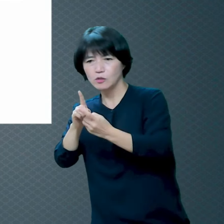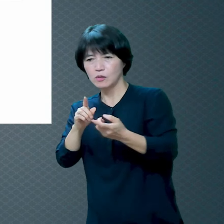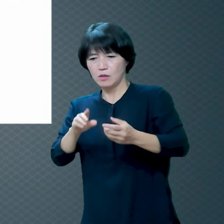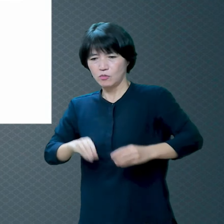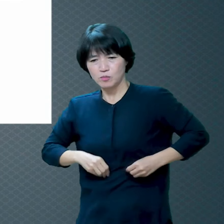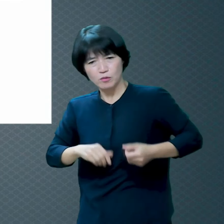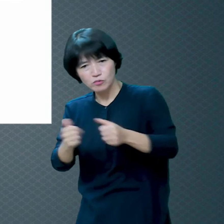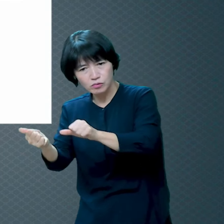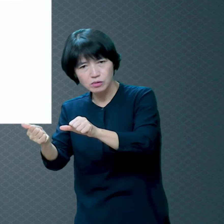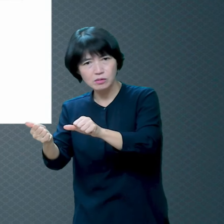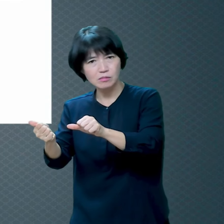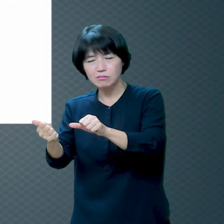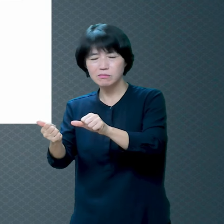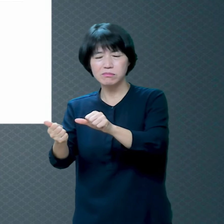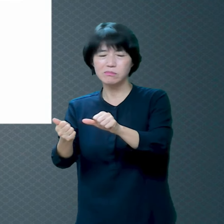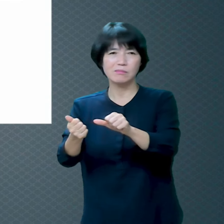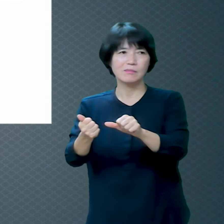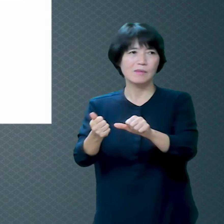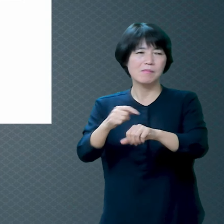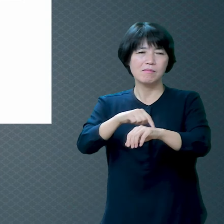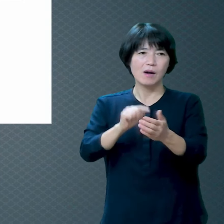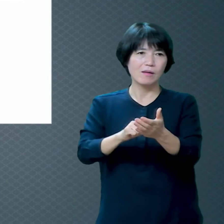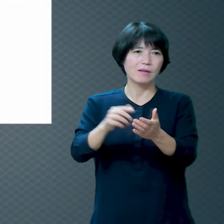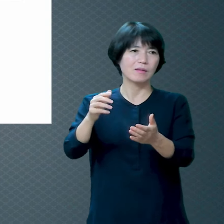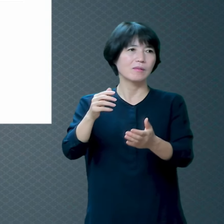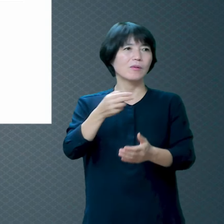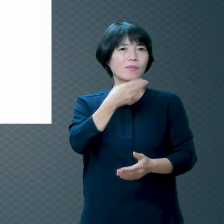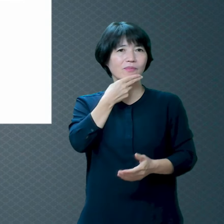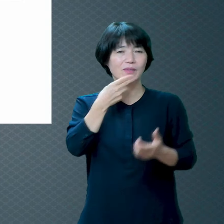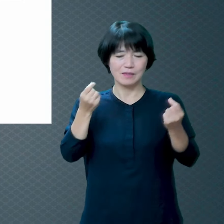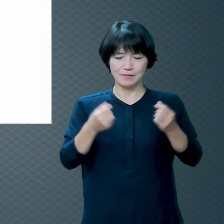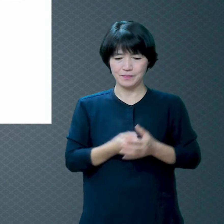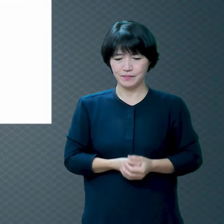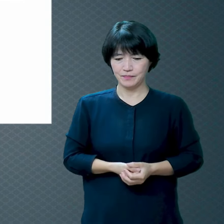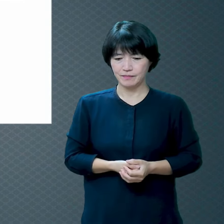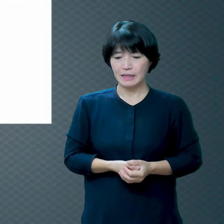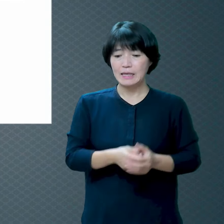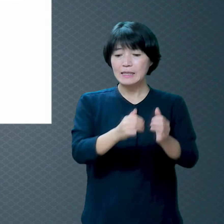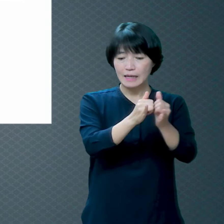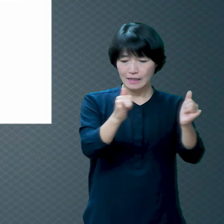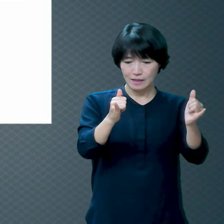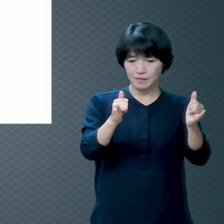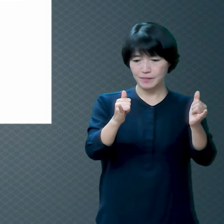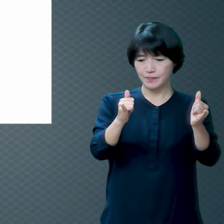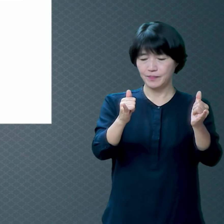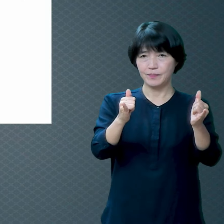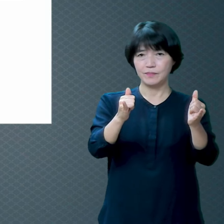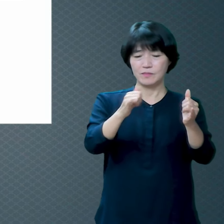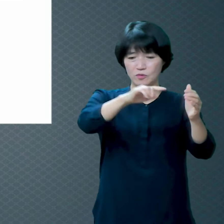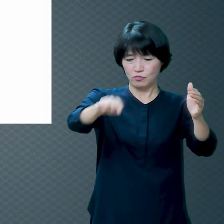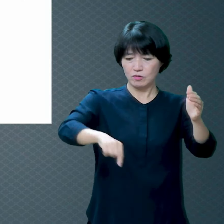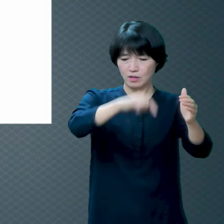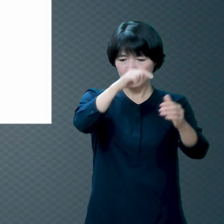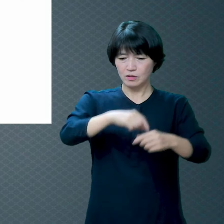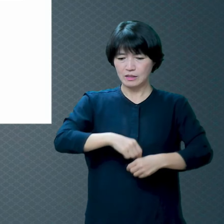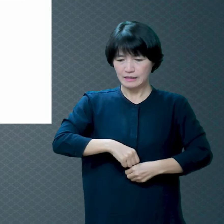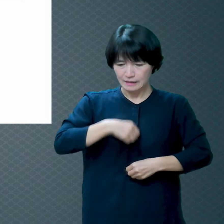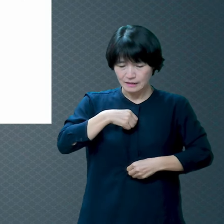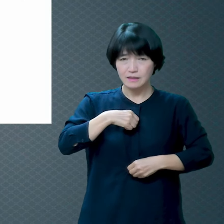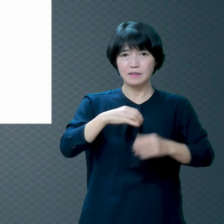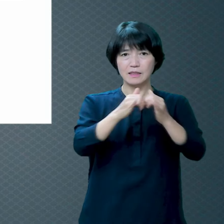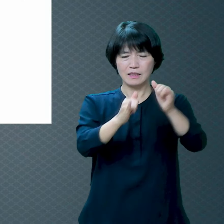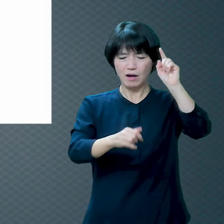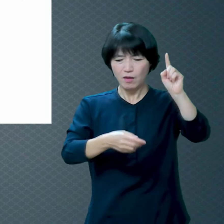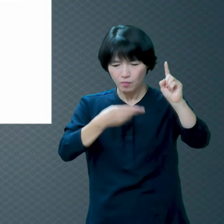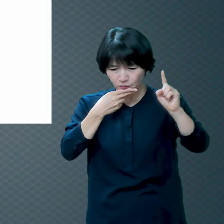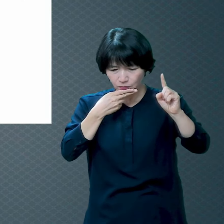하나님을 찾는 자도 없고 다 치우쳐 한 가지로 무익하게 되고 선을 행하는 자는 없나니 하나도